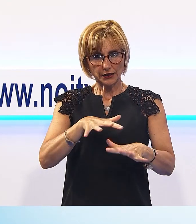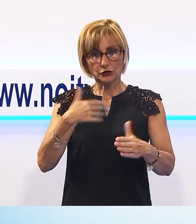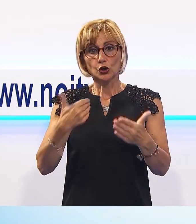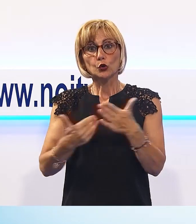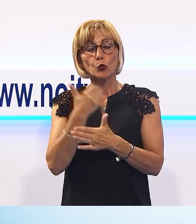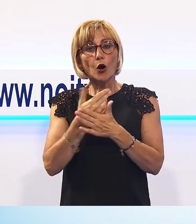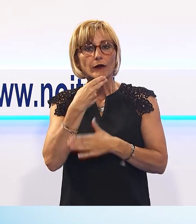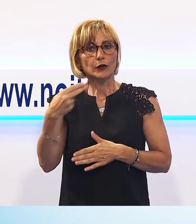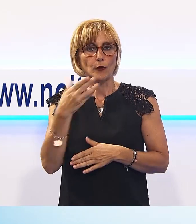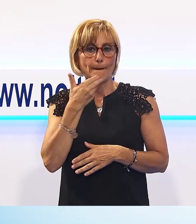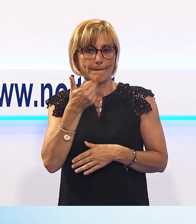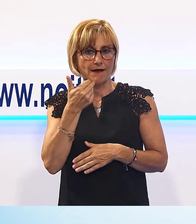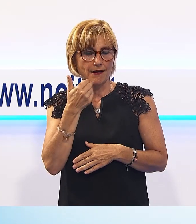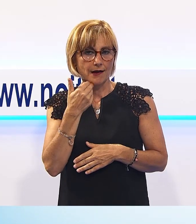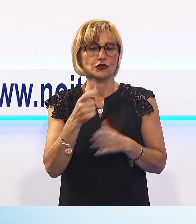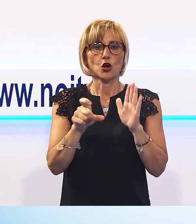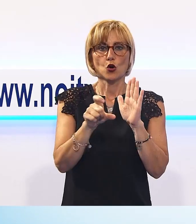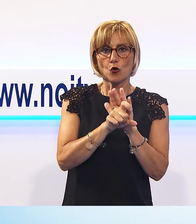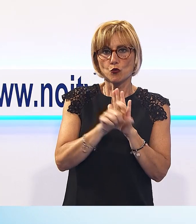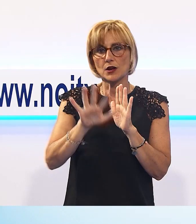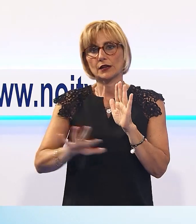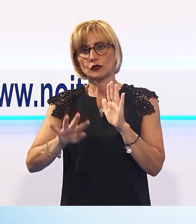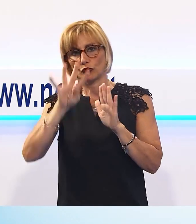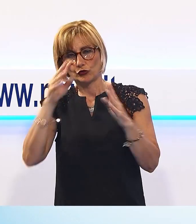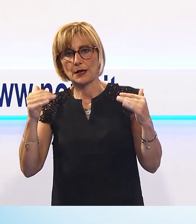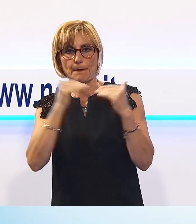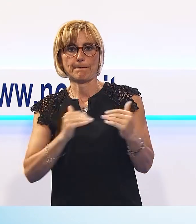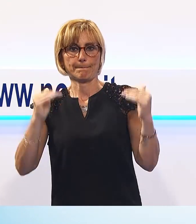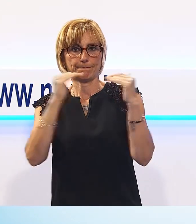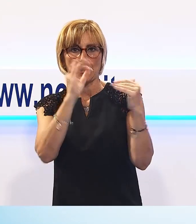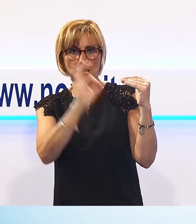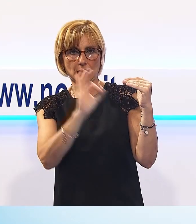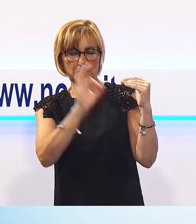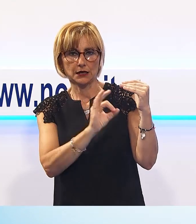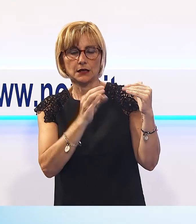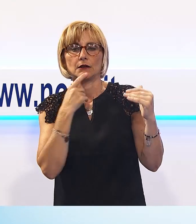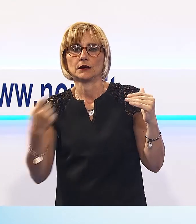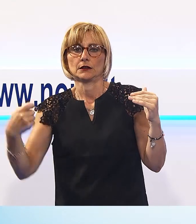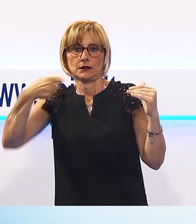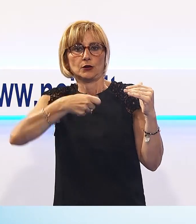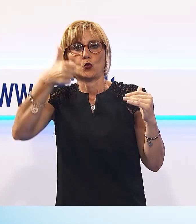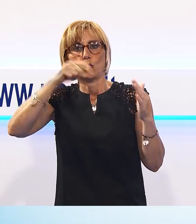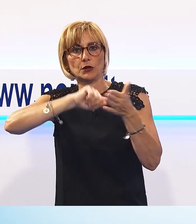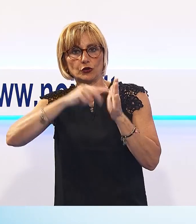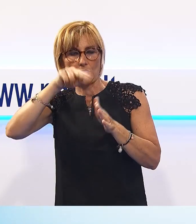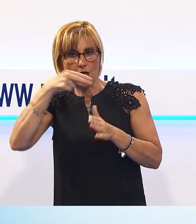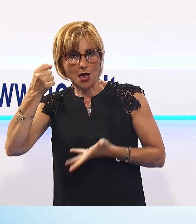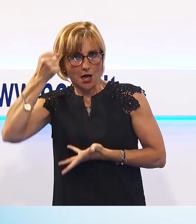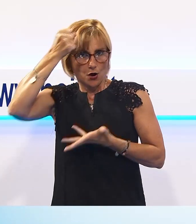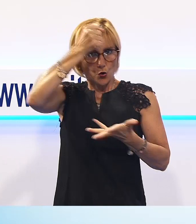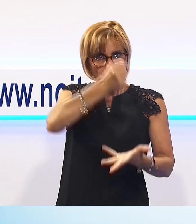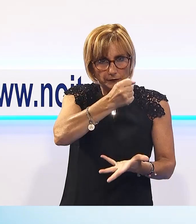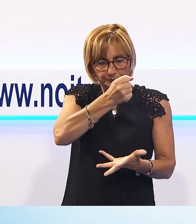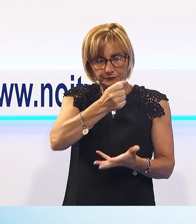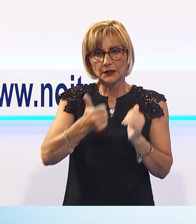sarà partecipata alla Pari dal Comune e dalla Regione Toscana, che verserà al suo ingresso un milione di euro di capitale. È solo uno dei passaggi